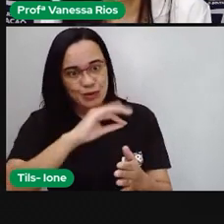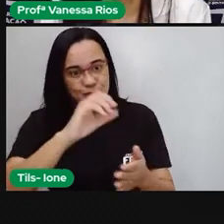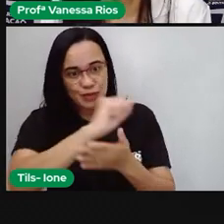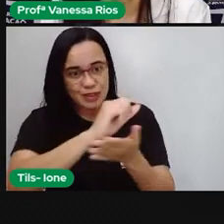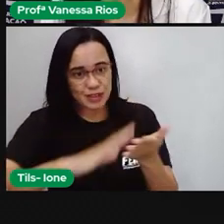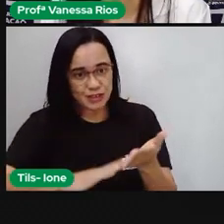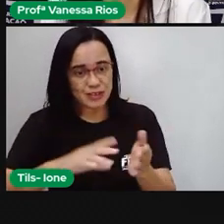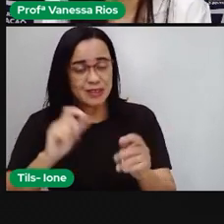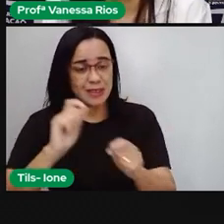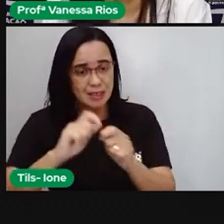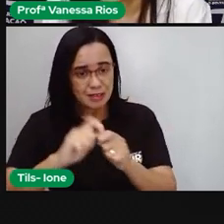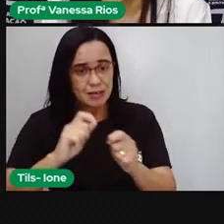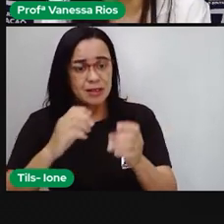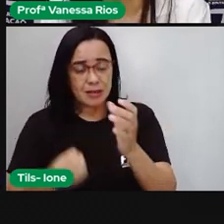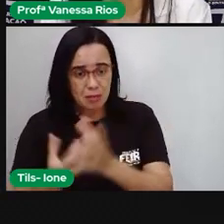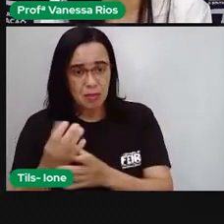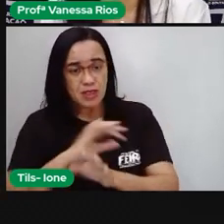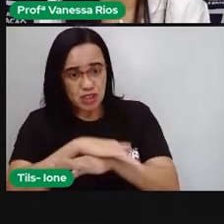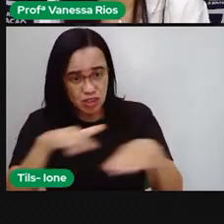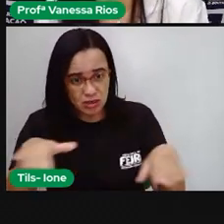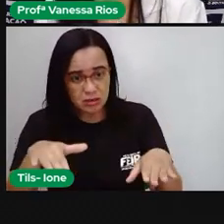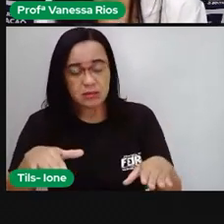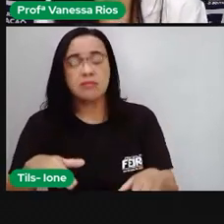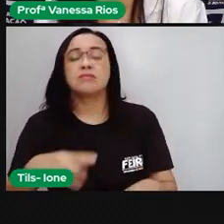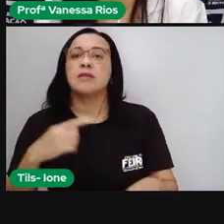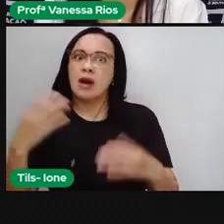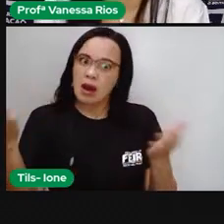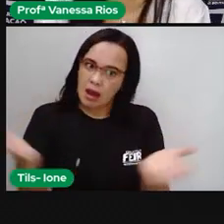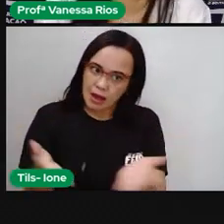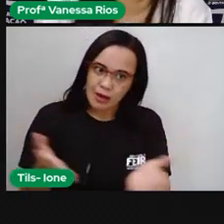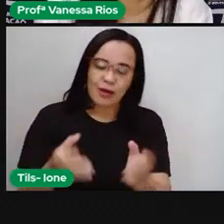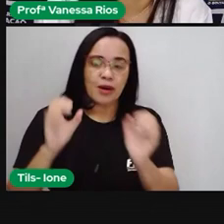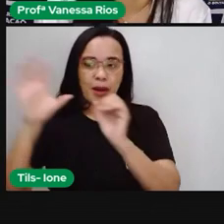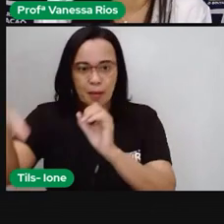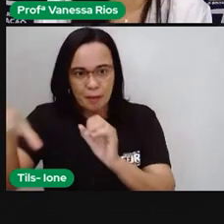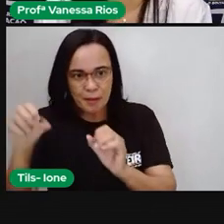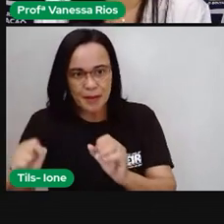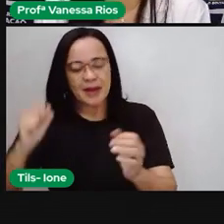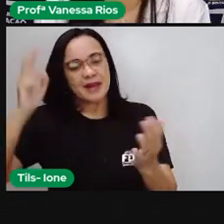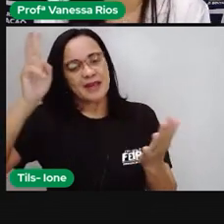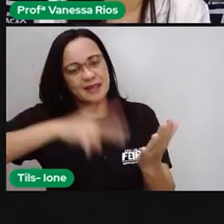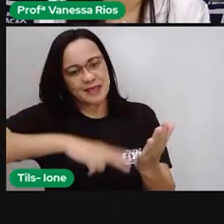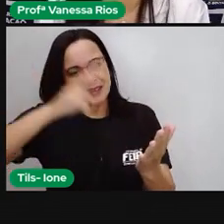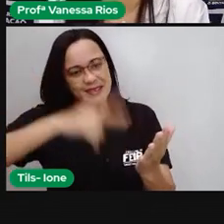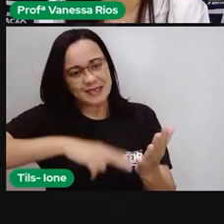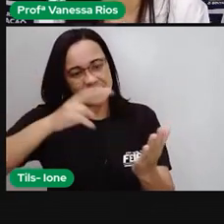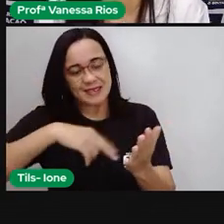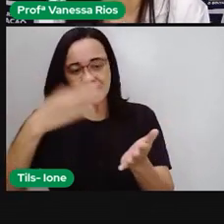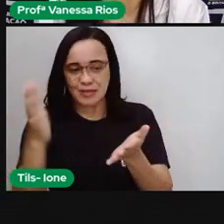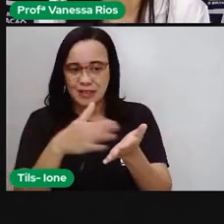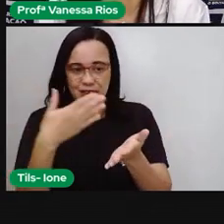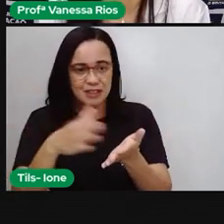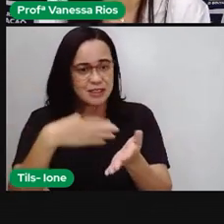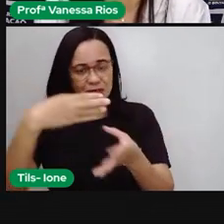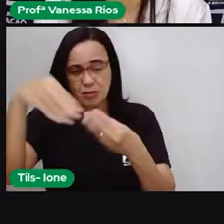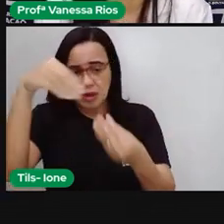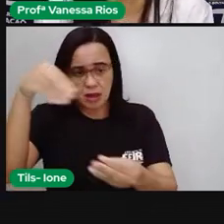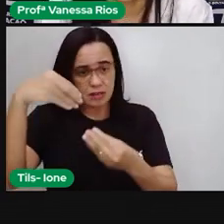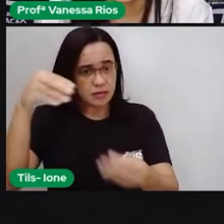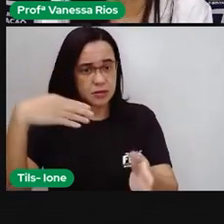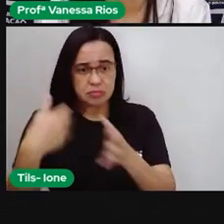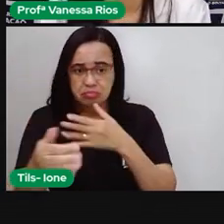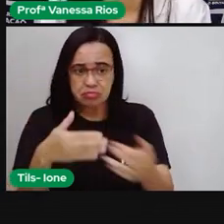já desenvolve. Um momentinho ali para você pegar um livro, uma revistinha, ou qualquer outro tipo de texto que você se